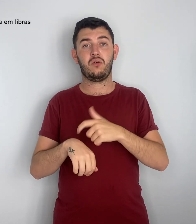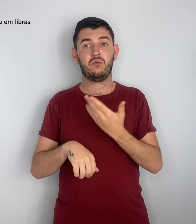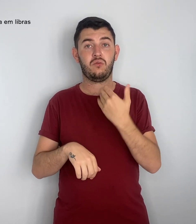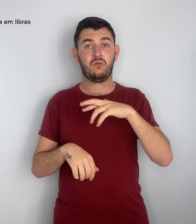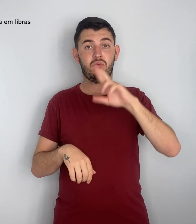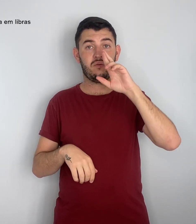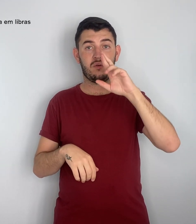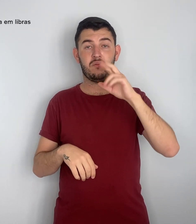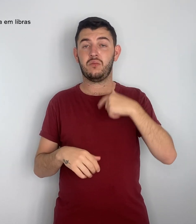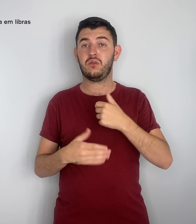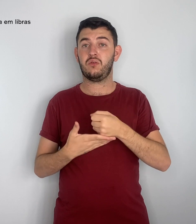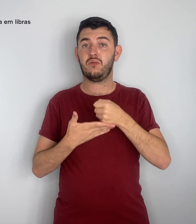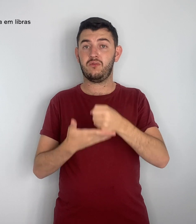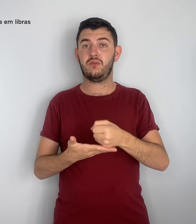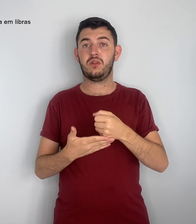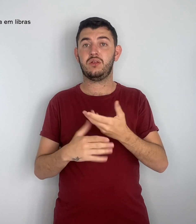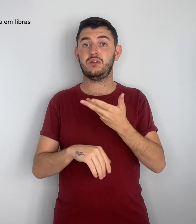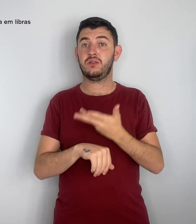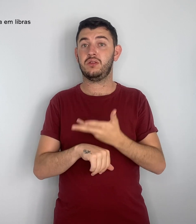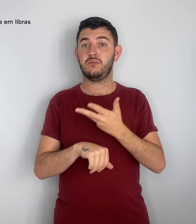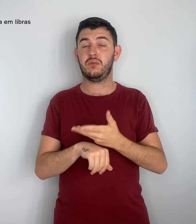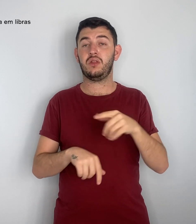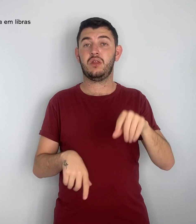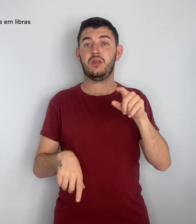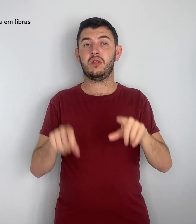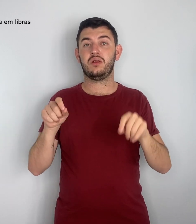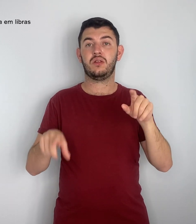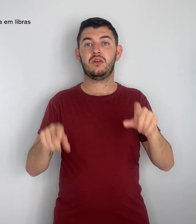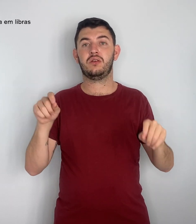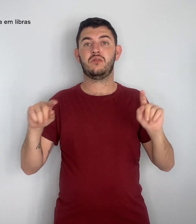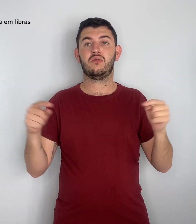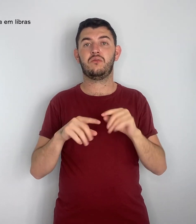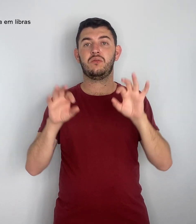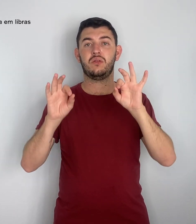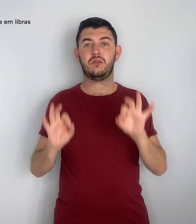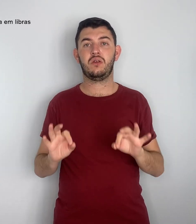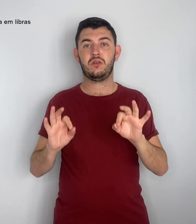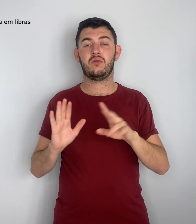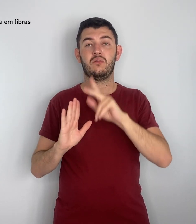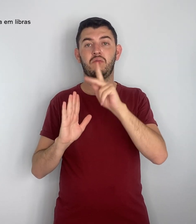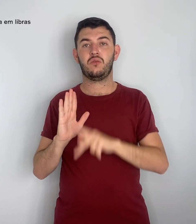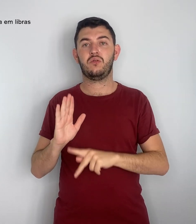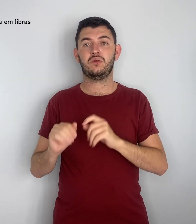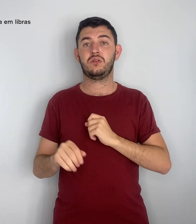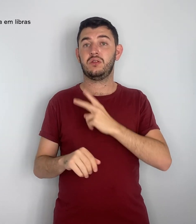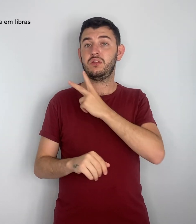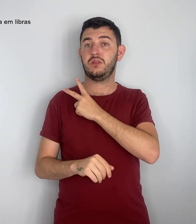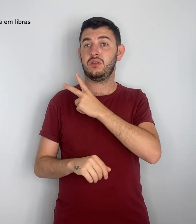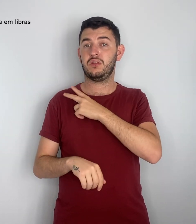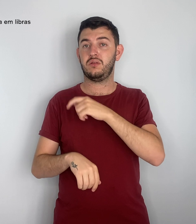disciplinas eletivas que são parte do projeto Ensino Médio em Tempo Integral.